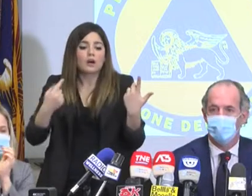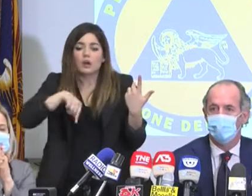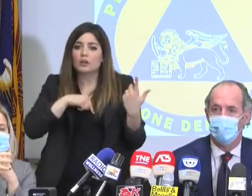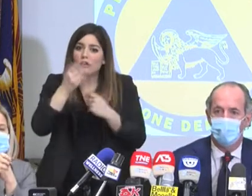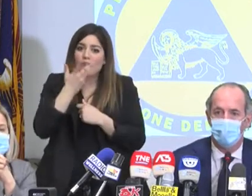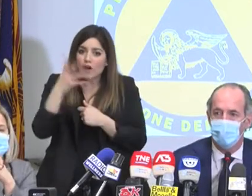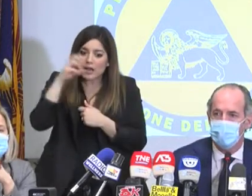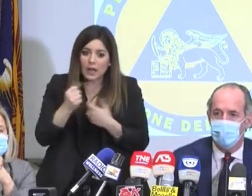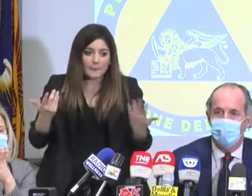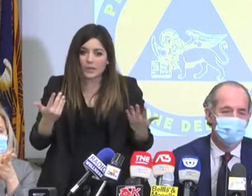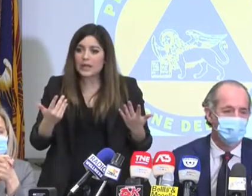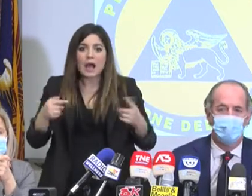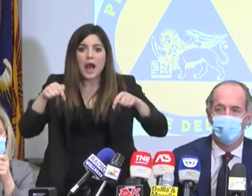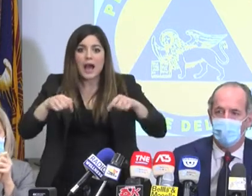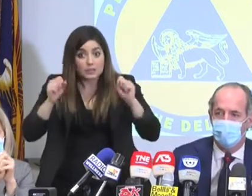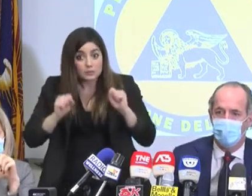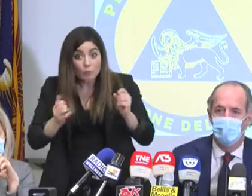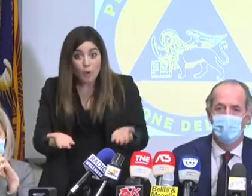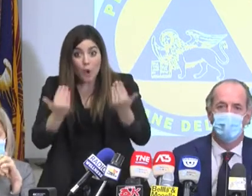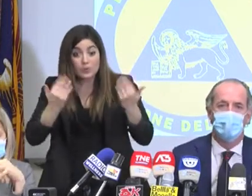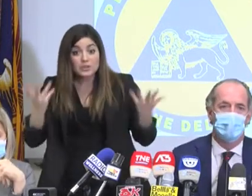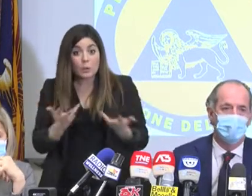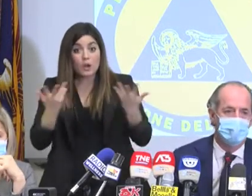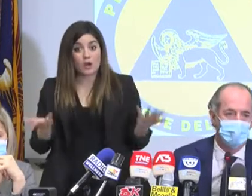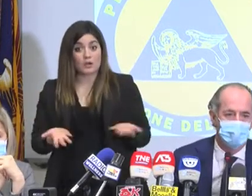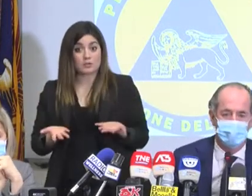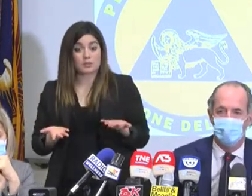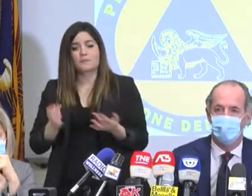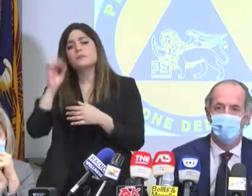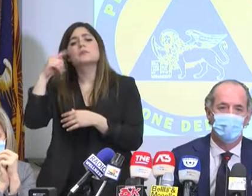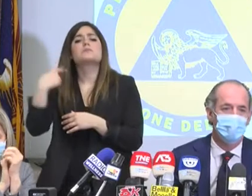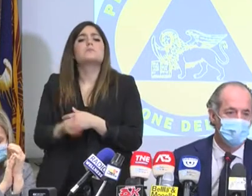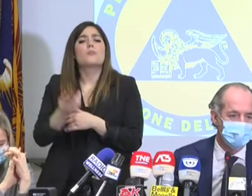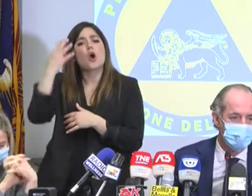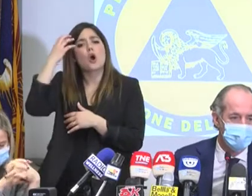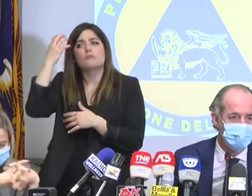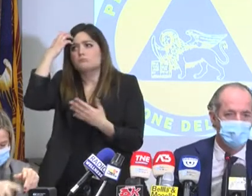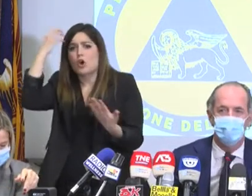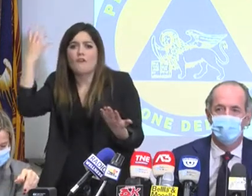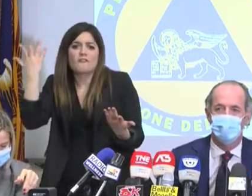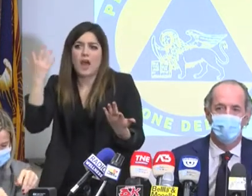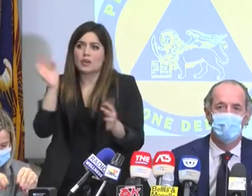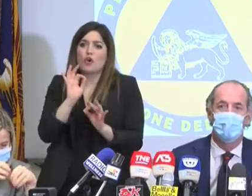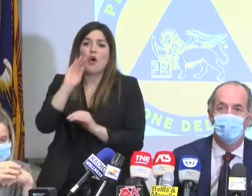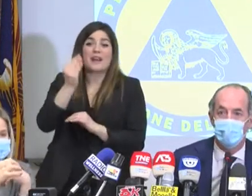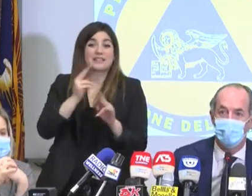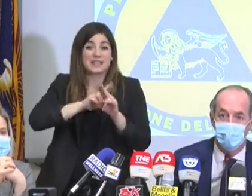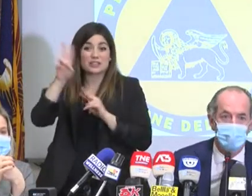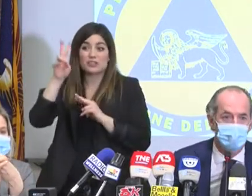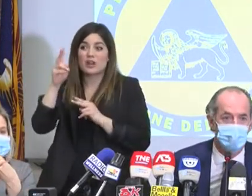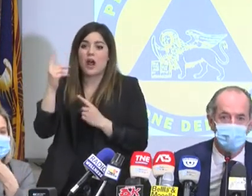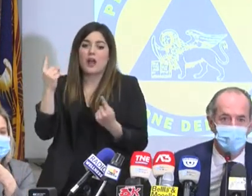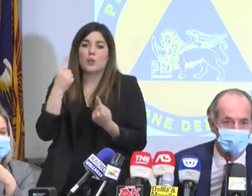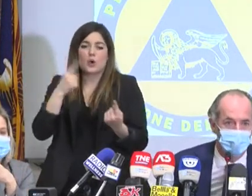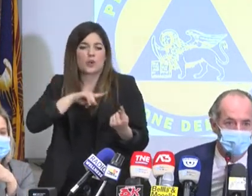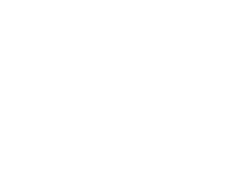se è possibile acquistarli. Se poi il governo o qualche ente nazionale o qualche invidioso che c'è in giro dice di no, lo scrive